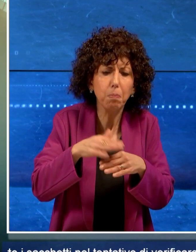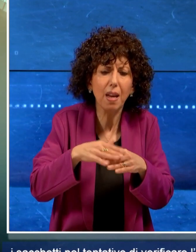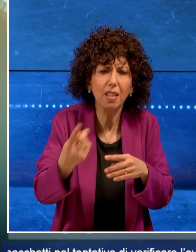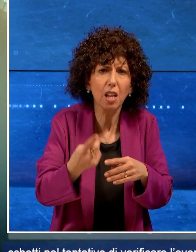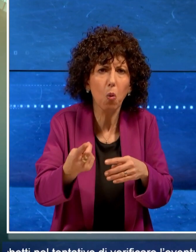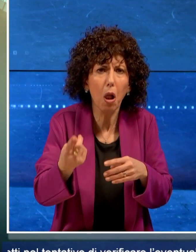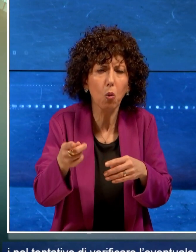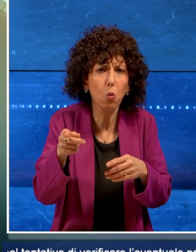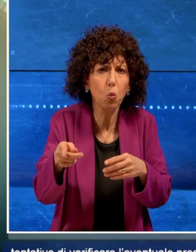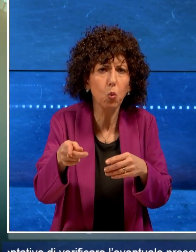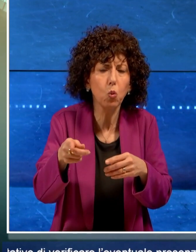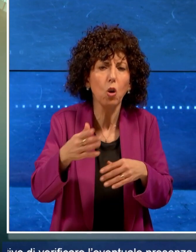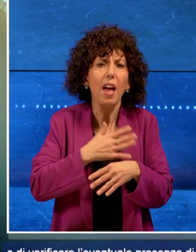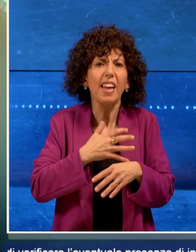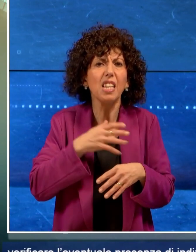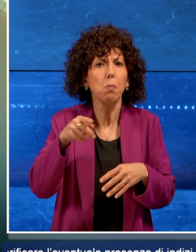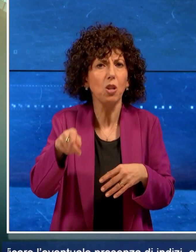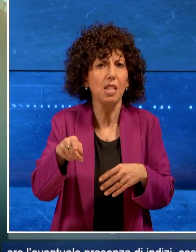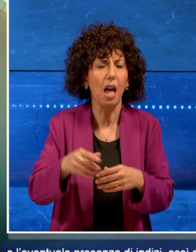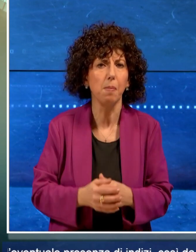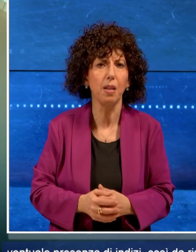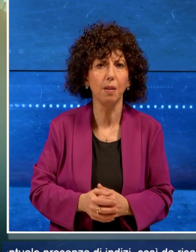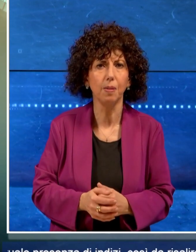da sarile ai responsabili.